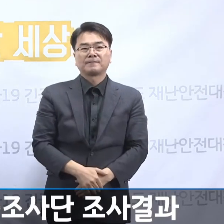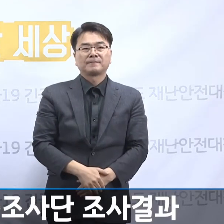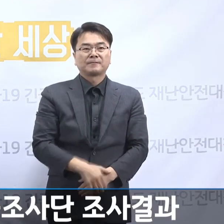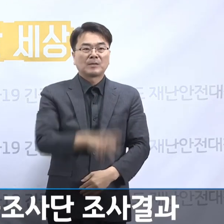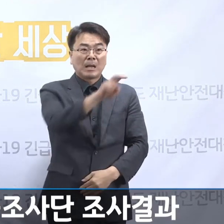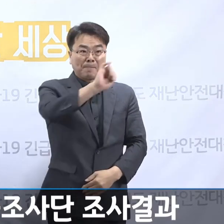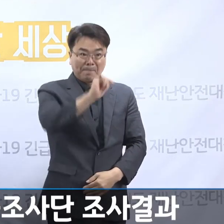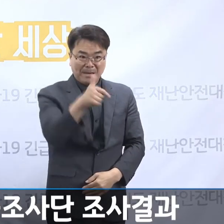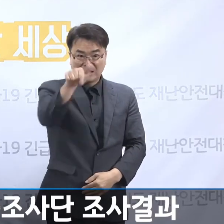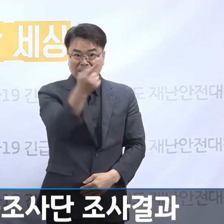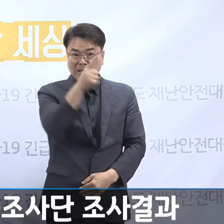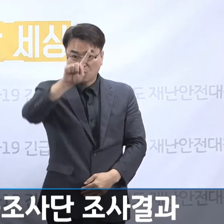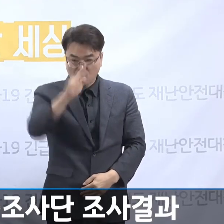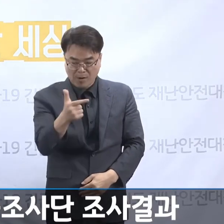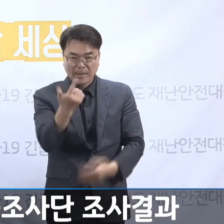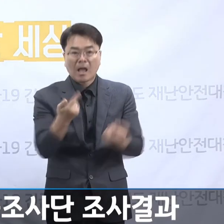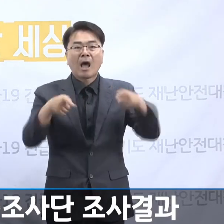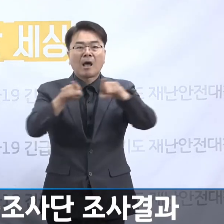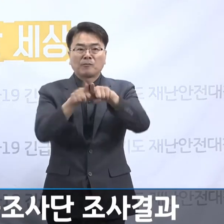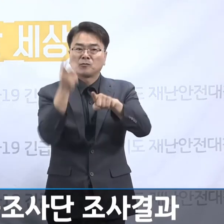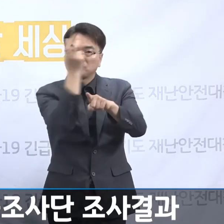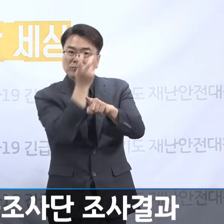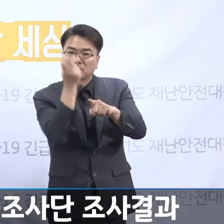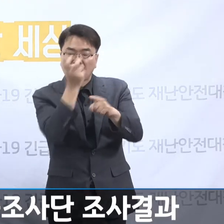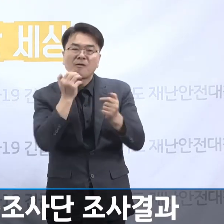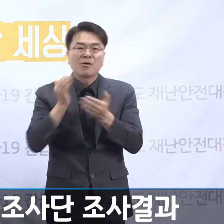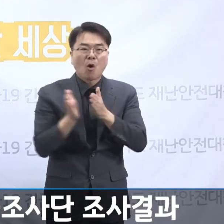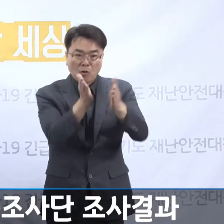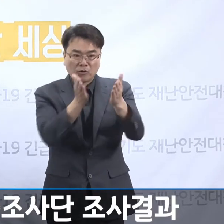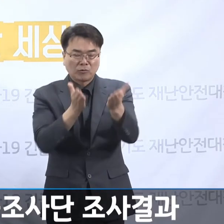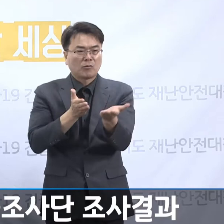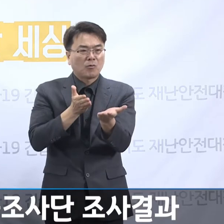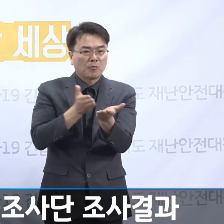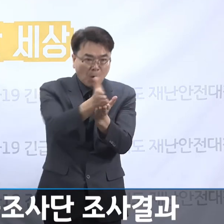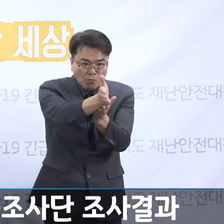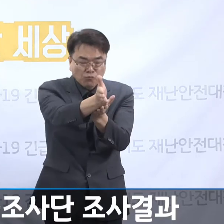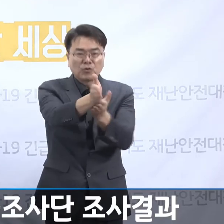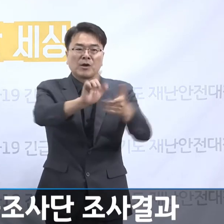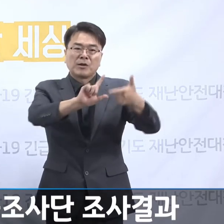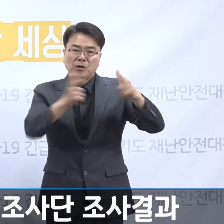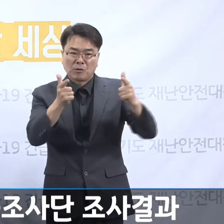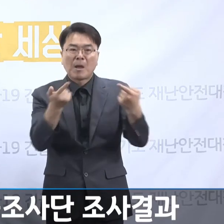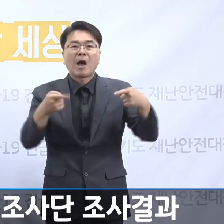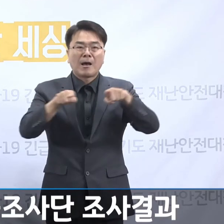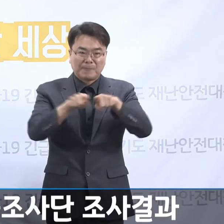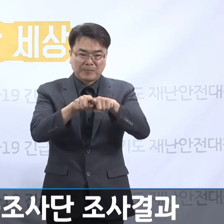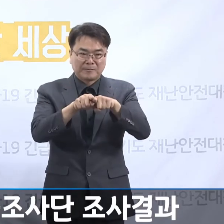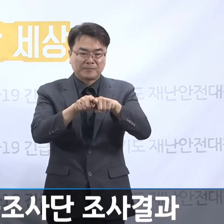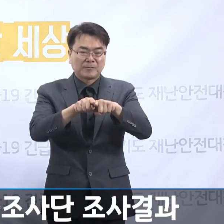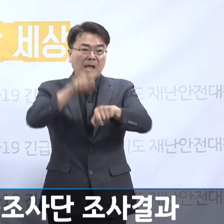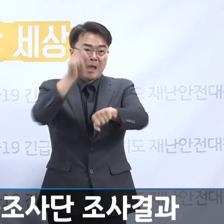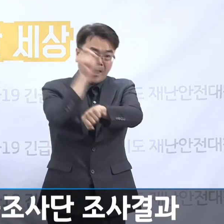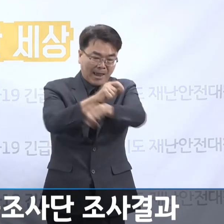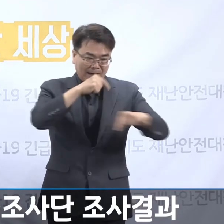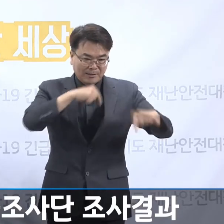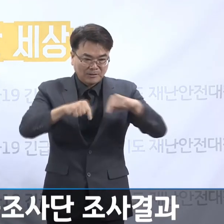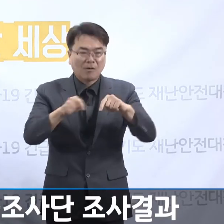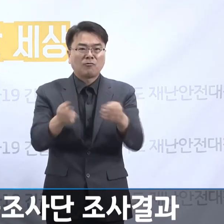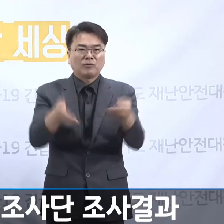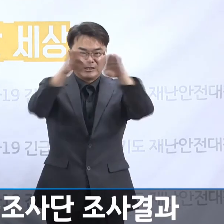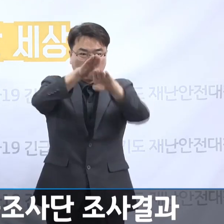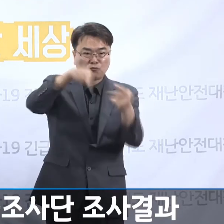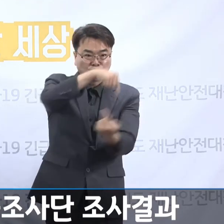민간합동조사단은 경기도와 광주시 공무원 그리고 민간전문가가 참여하였으며 행정과 시설 운영, 회계,